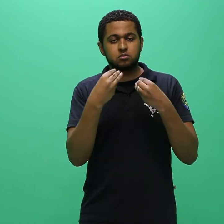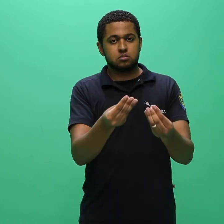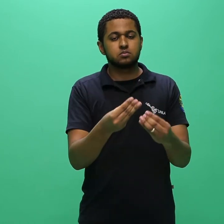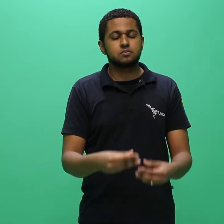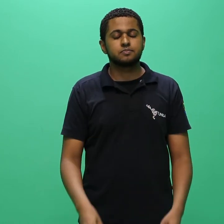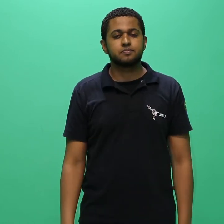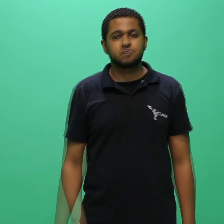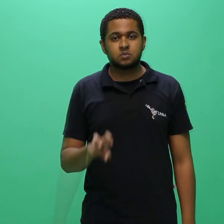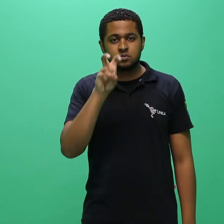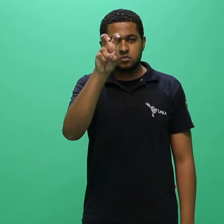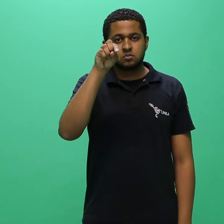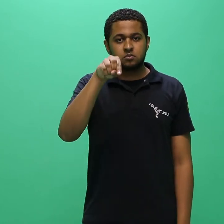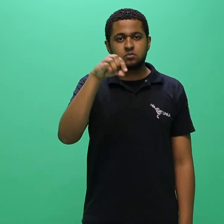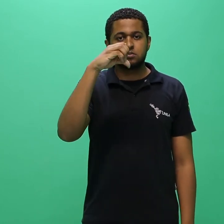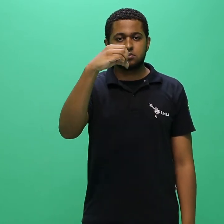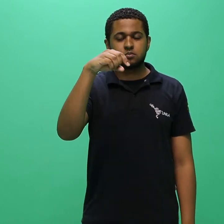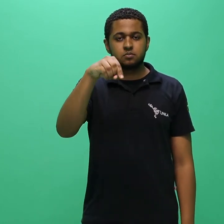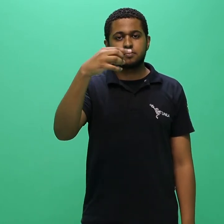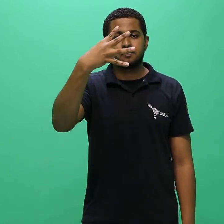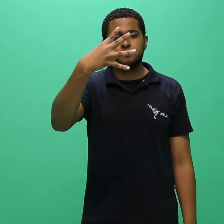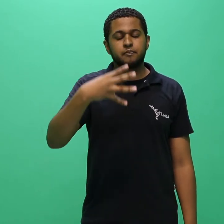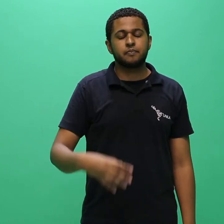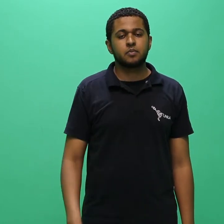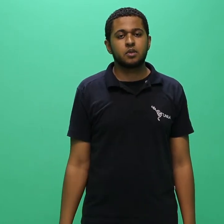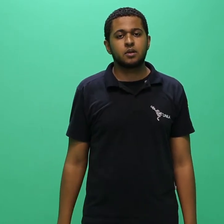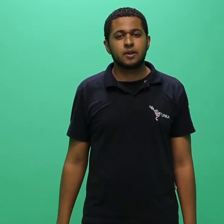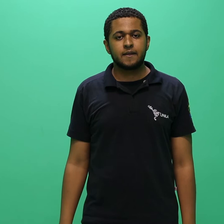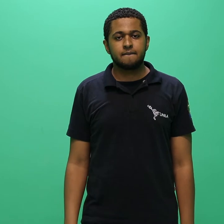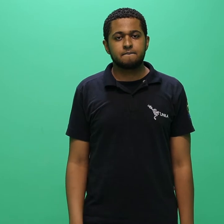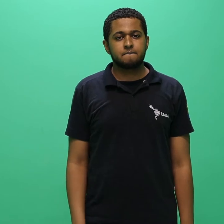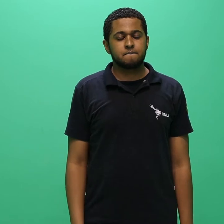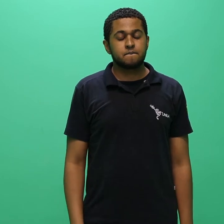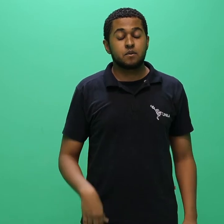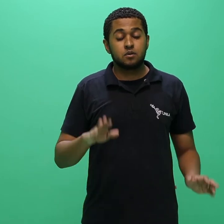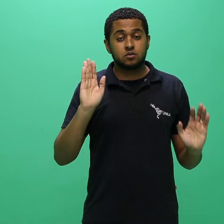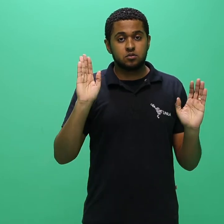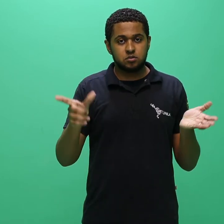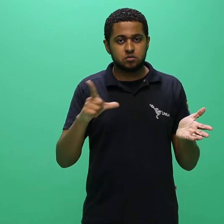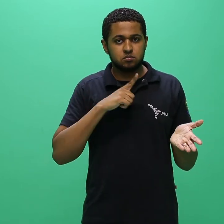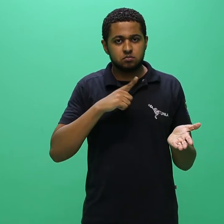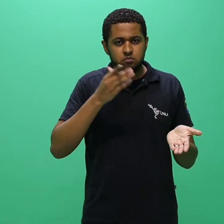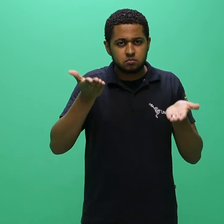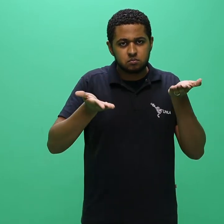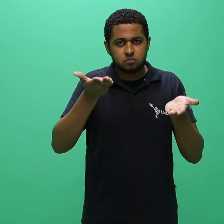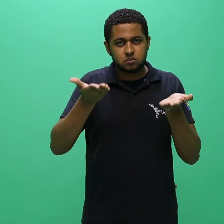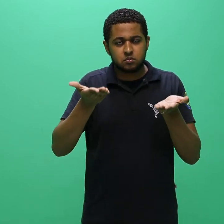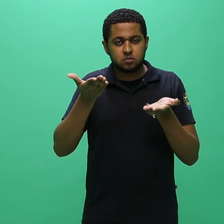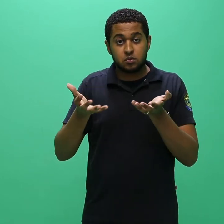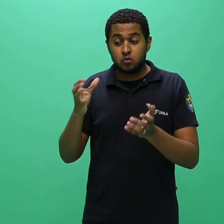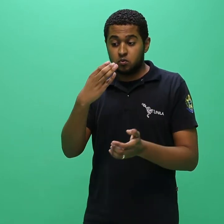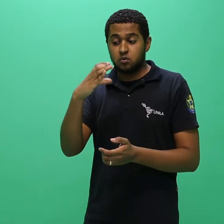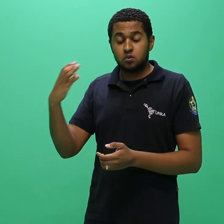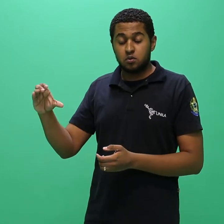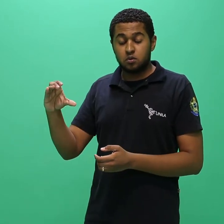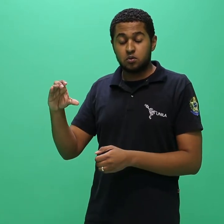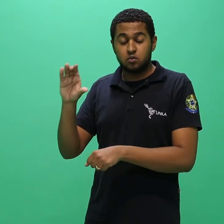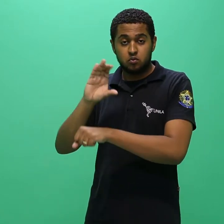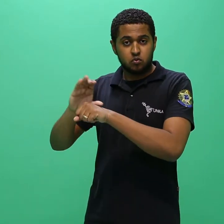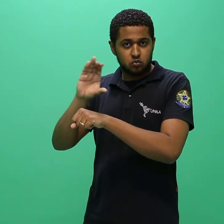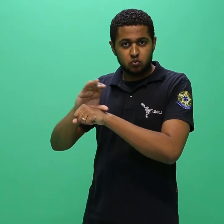5.9.4. Definidas as equivalências, a coordenação do curso